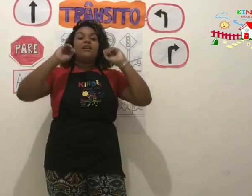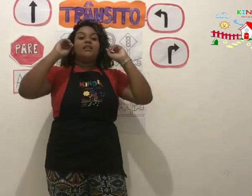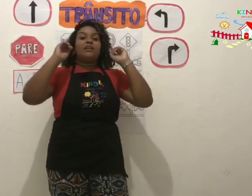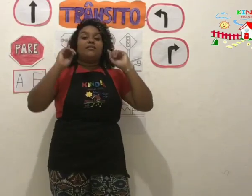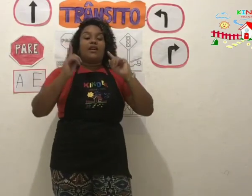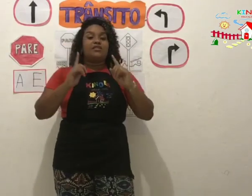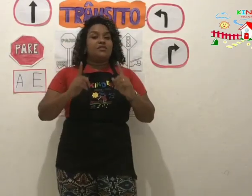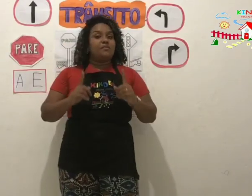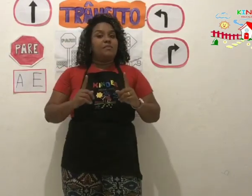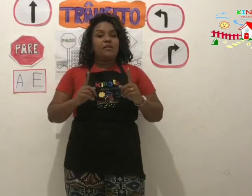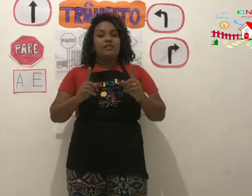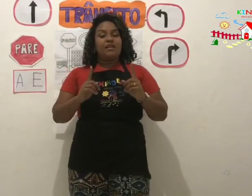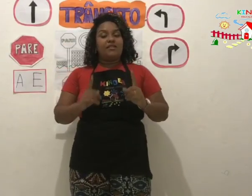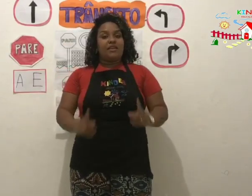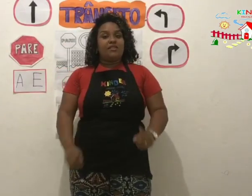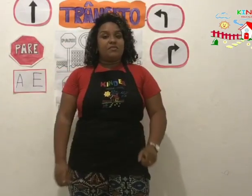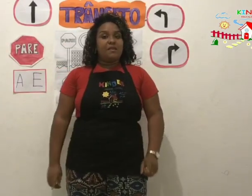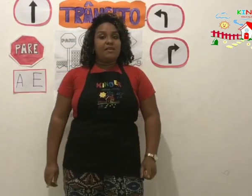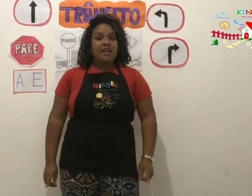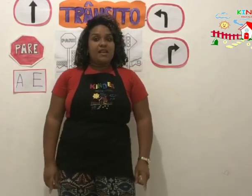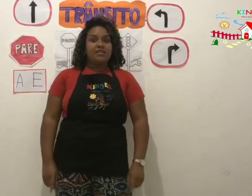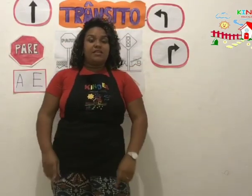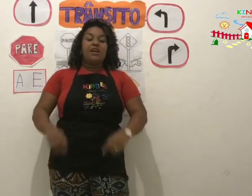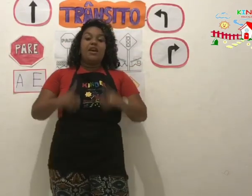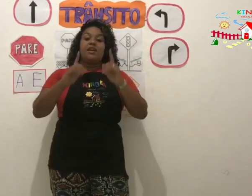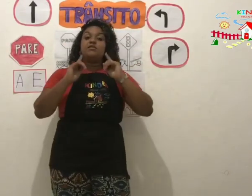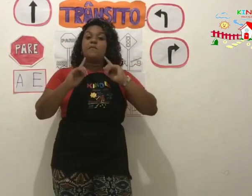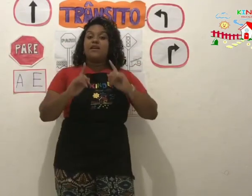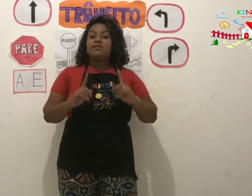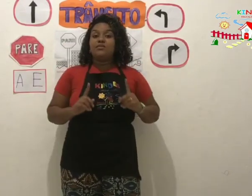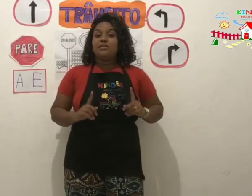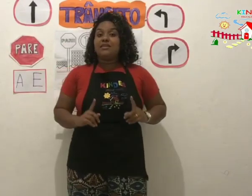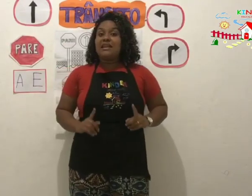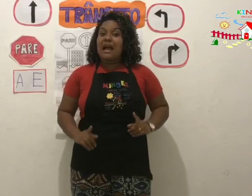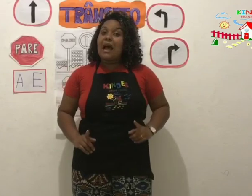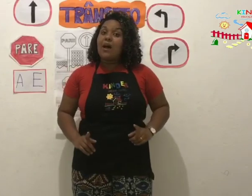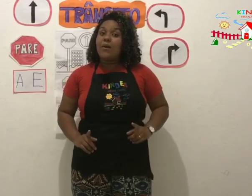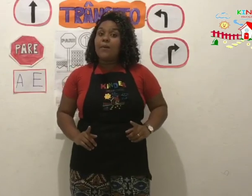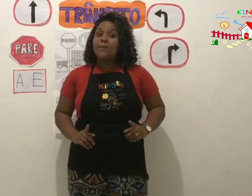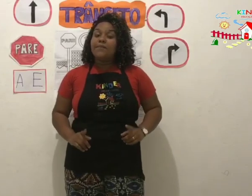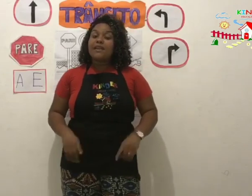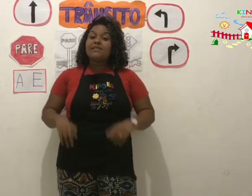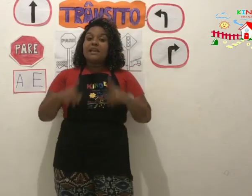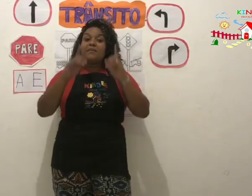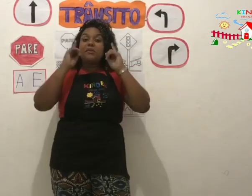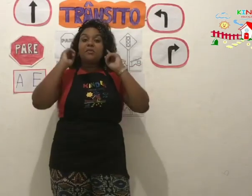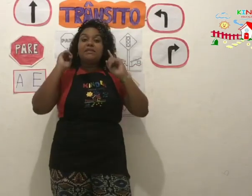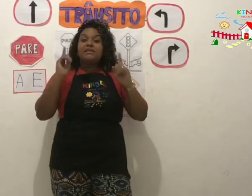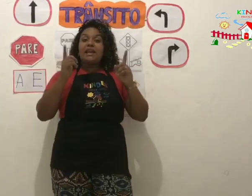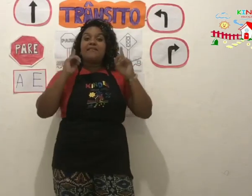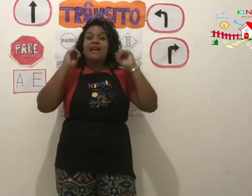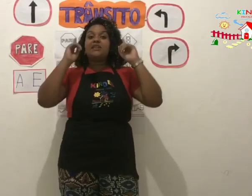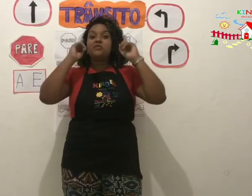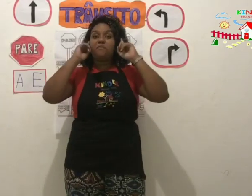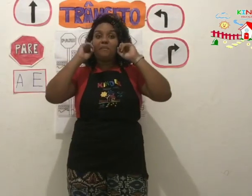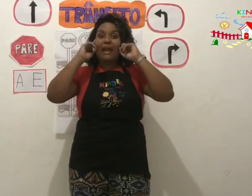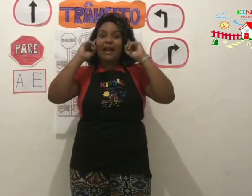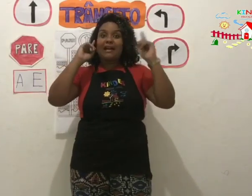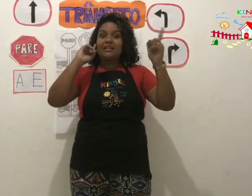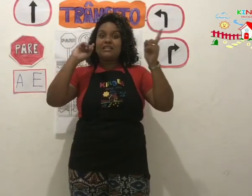na faixa de pedestre, respeitem o sinal, sempre observem as placas